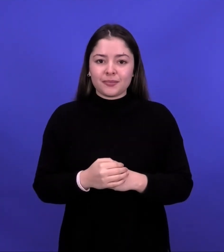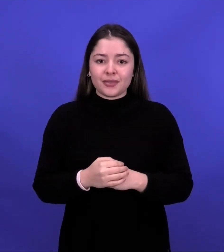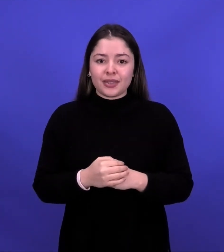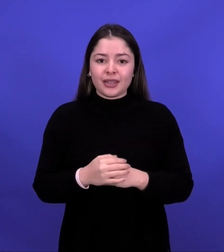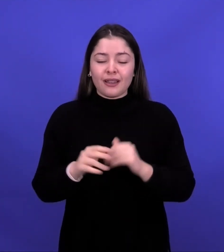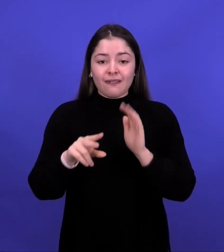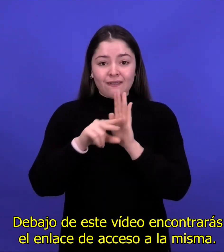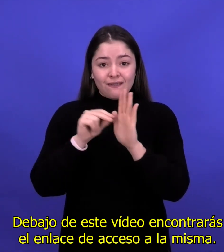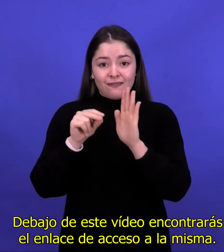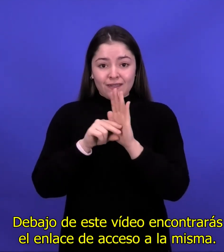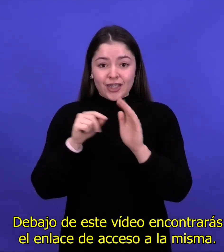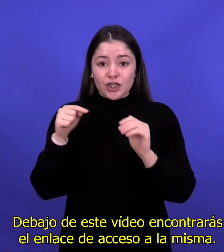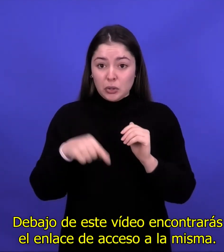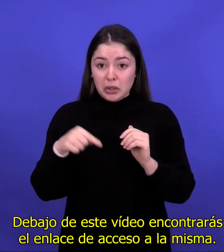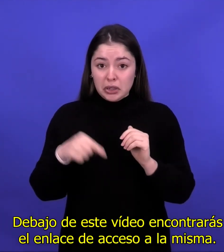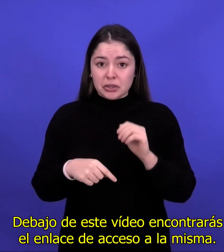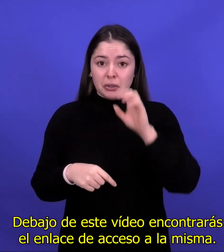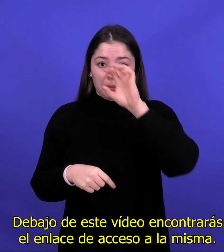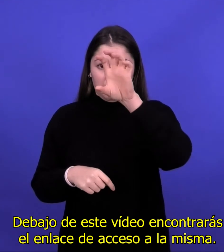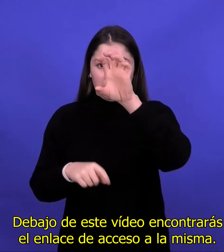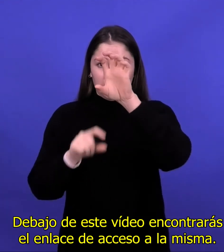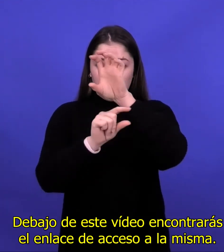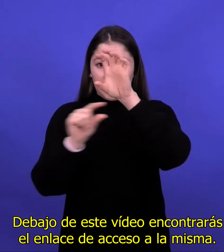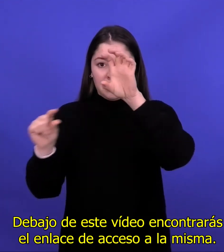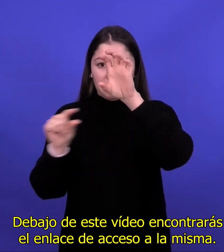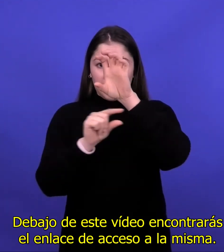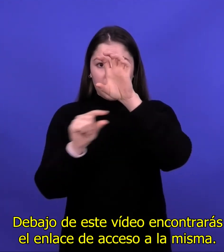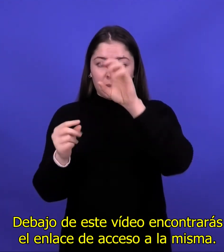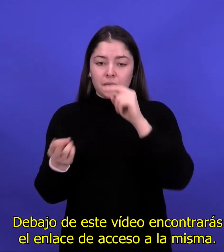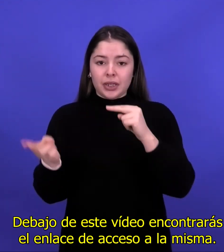Debajo de este vídeo encontrarás el enlace de acceso a la misma.